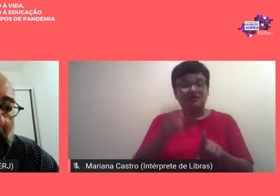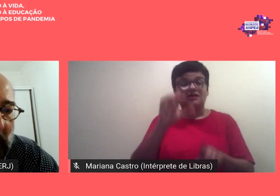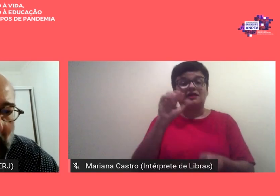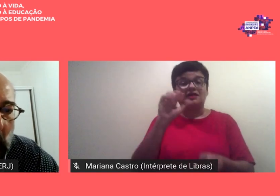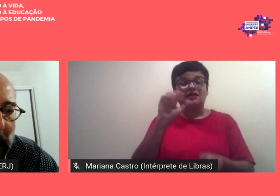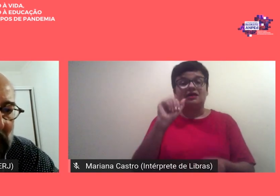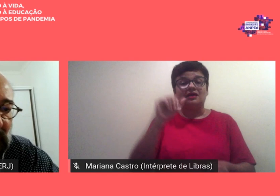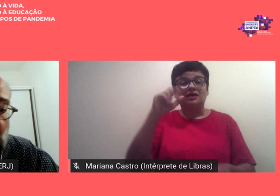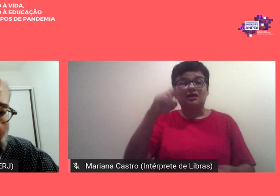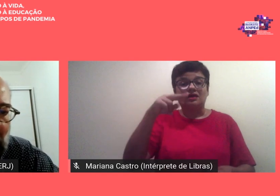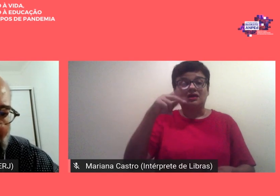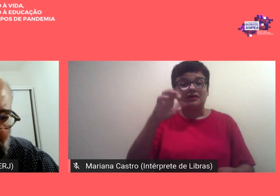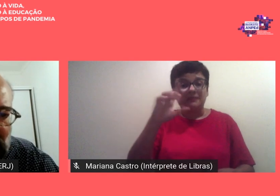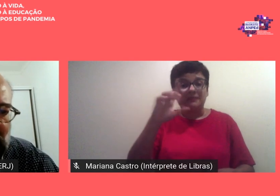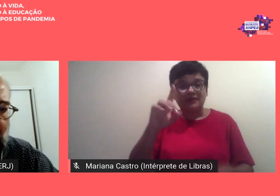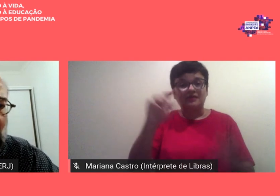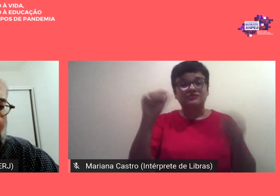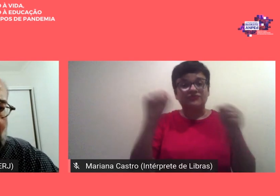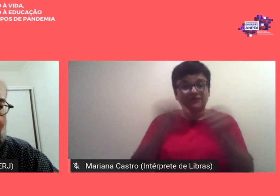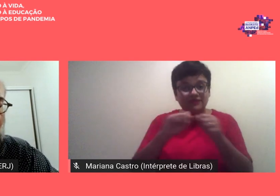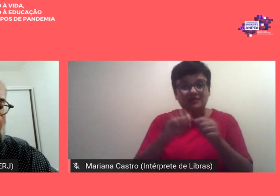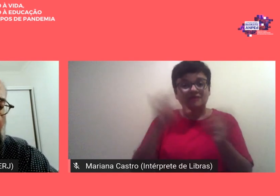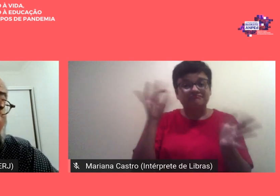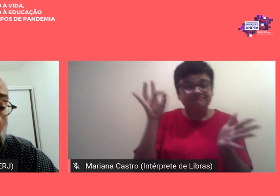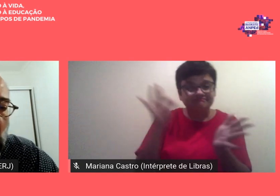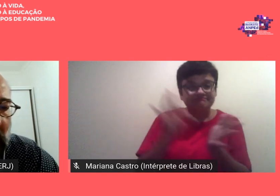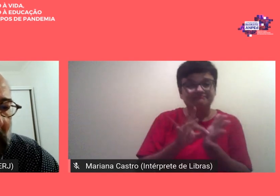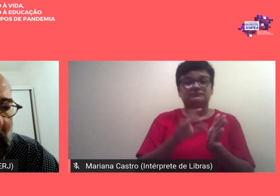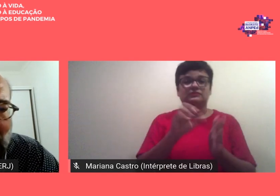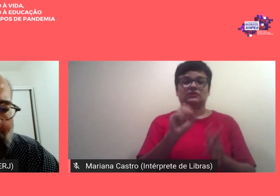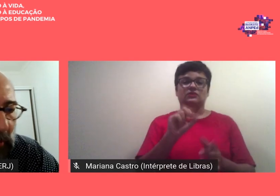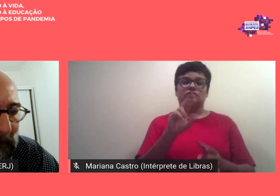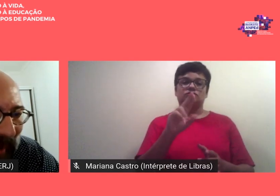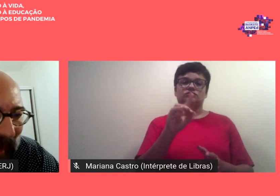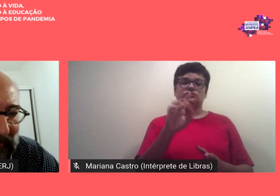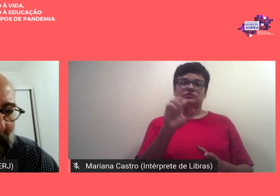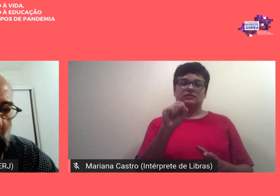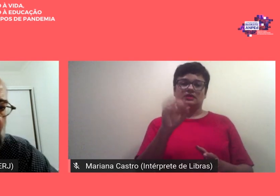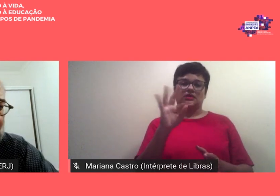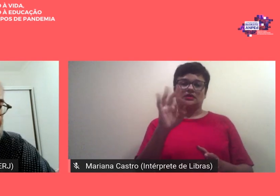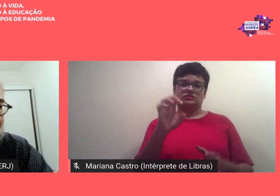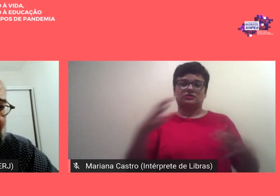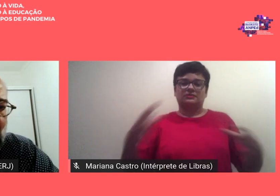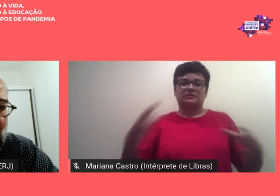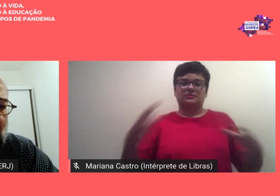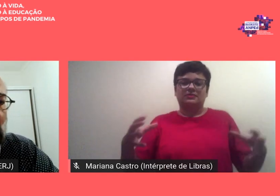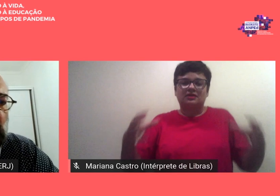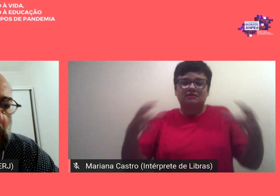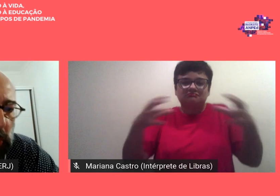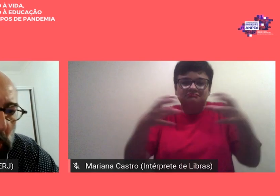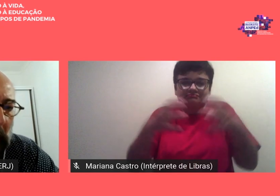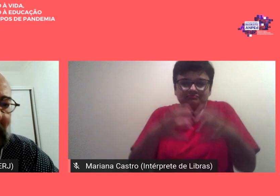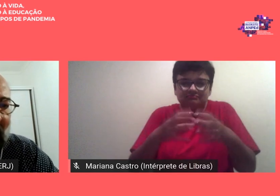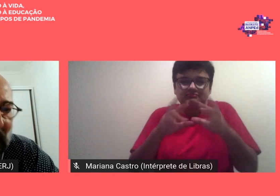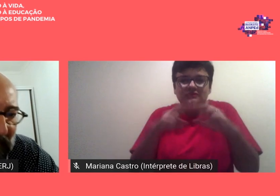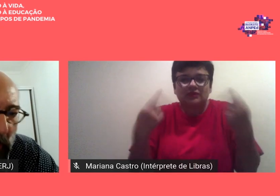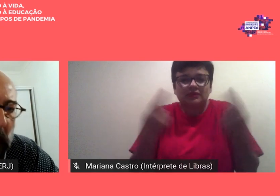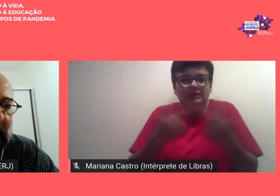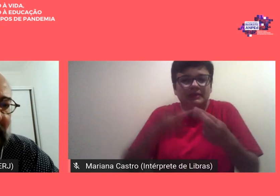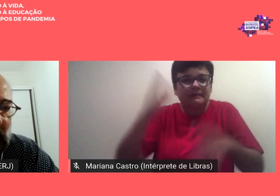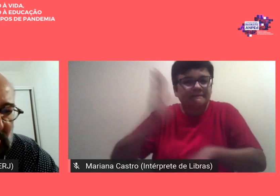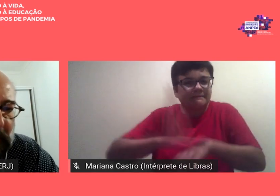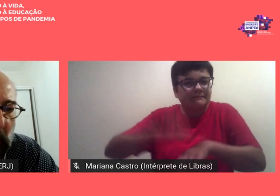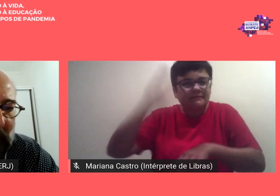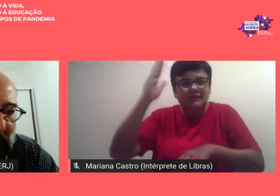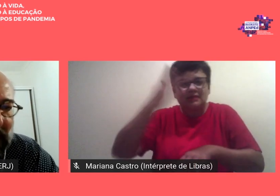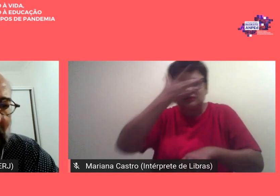realmente sudeste no sentido de congregar o máximo possível toda a